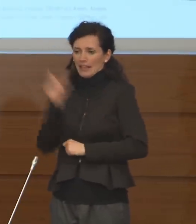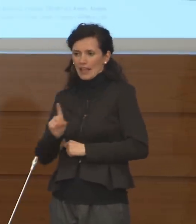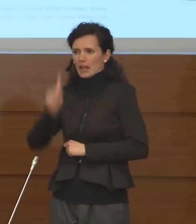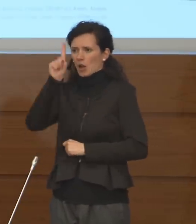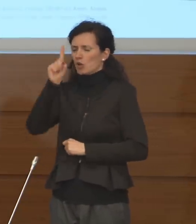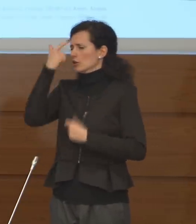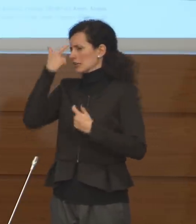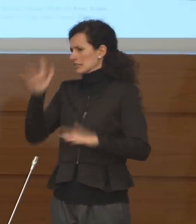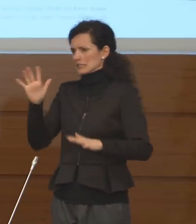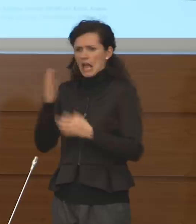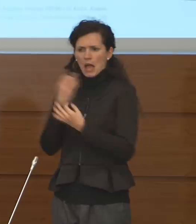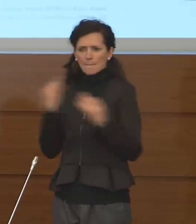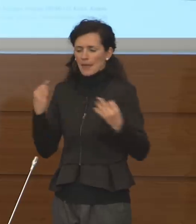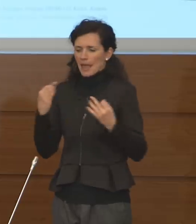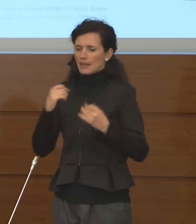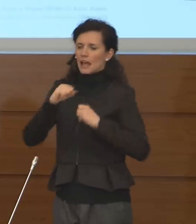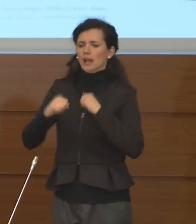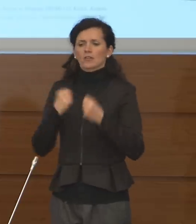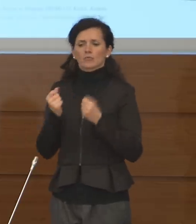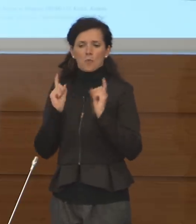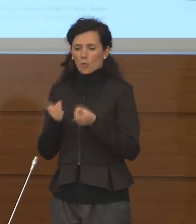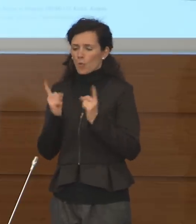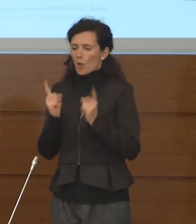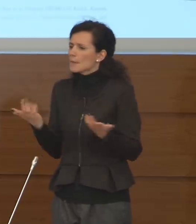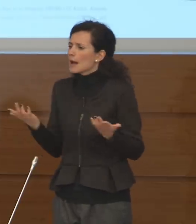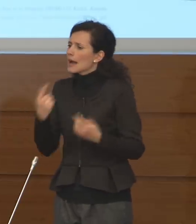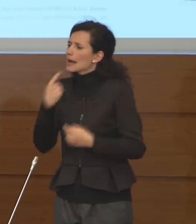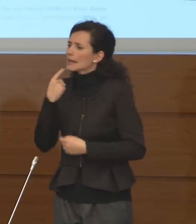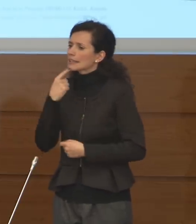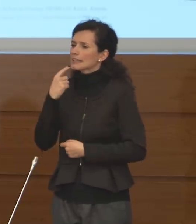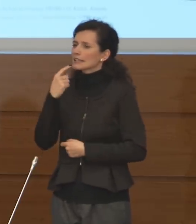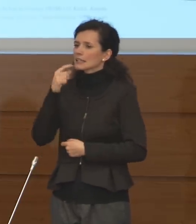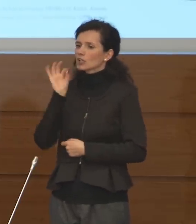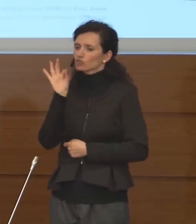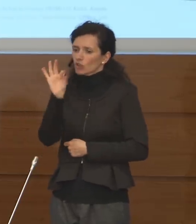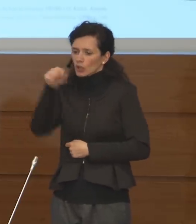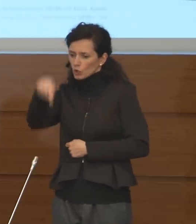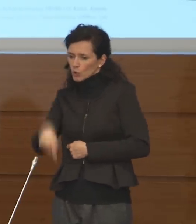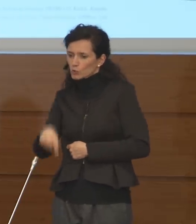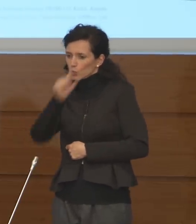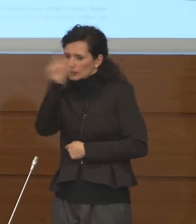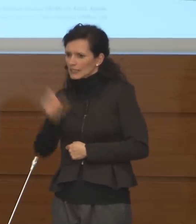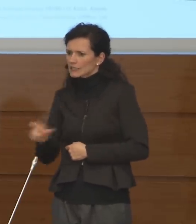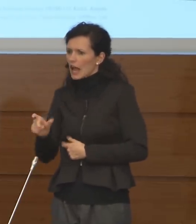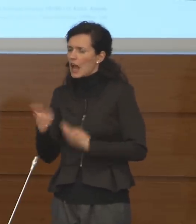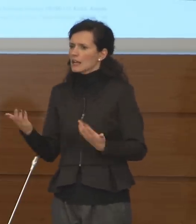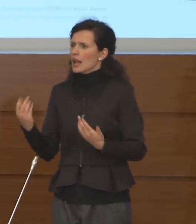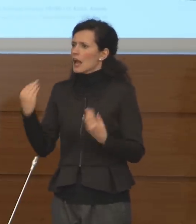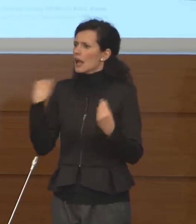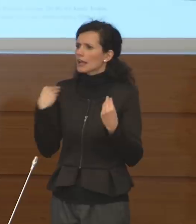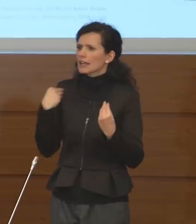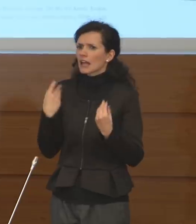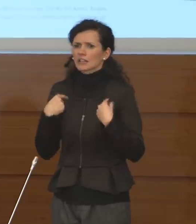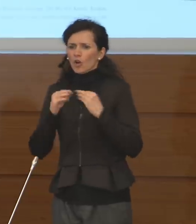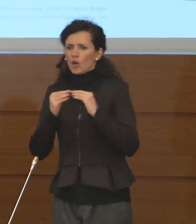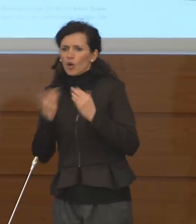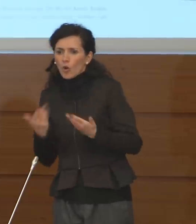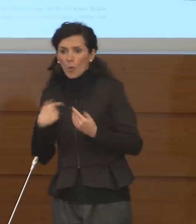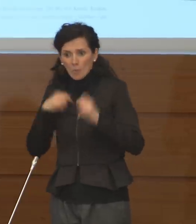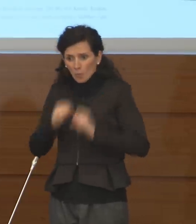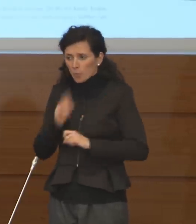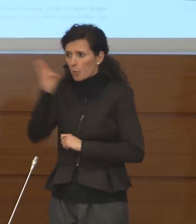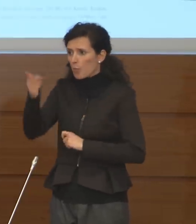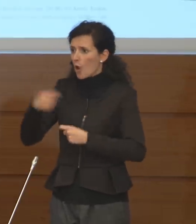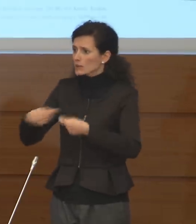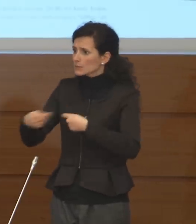che è la situazione magari un po' più complicata, ma chi sta al centro sud, che mi chiedono proprio ma noi possiamo andare a fare